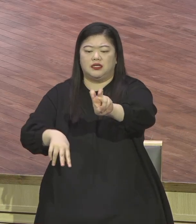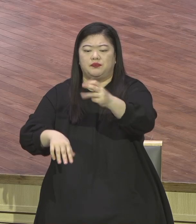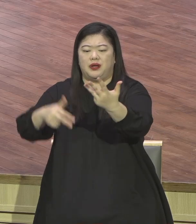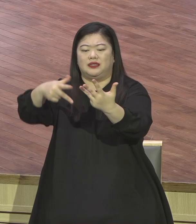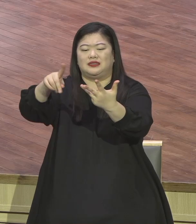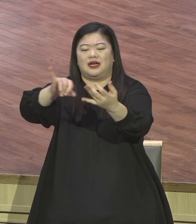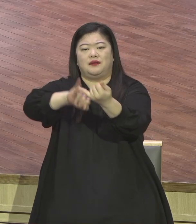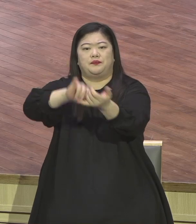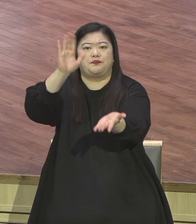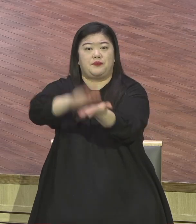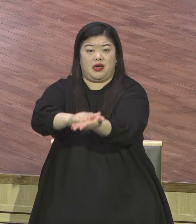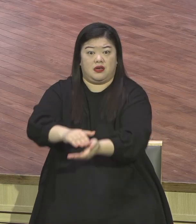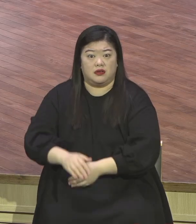게임 끝이에요